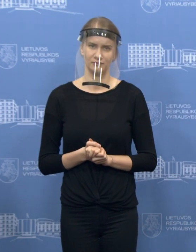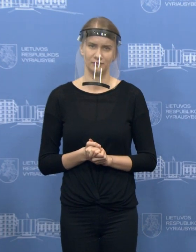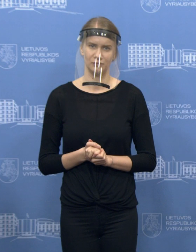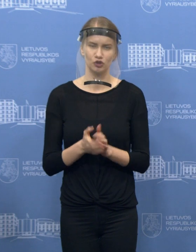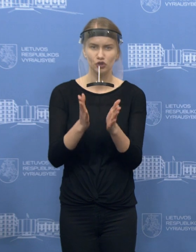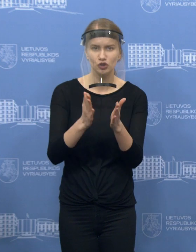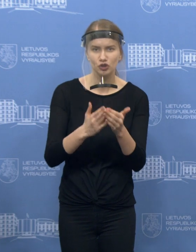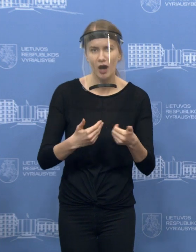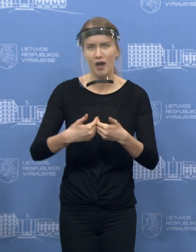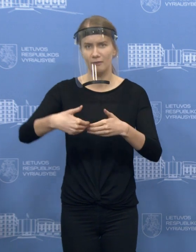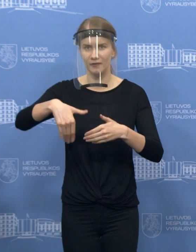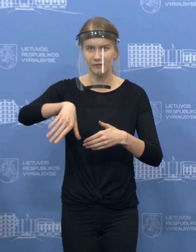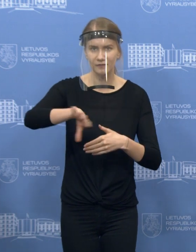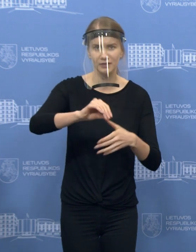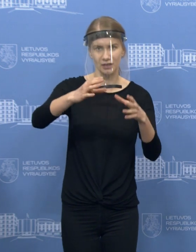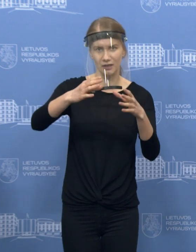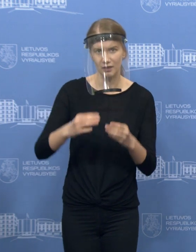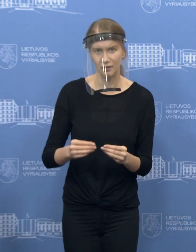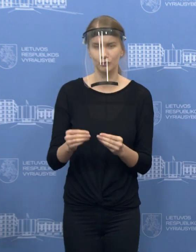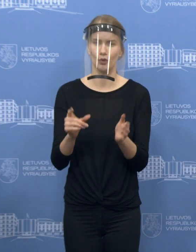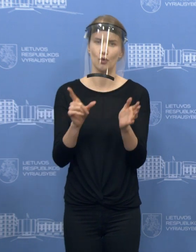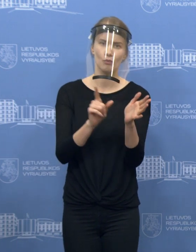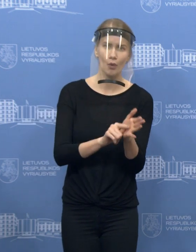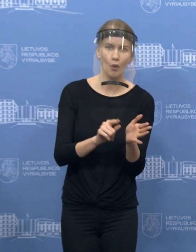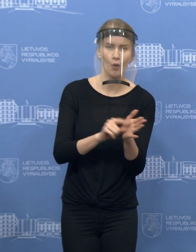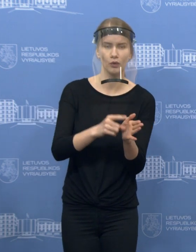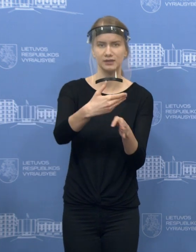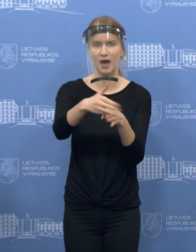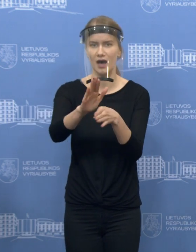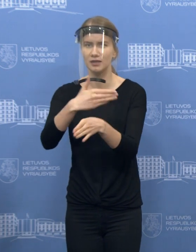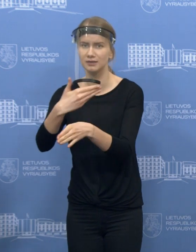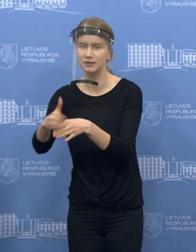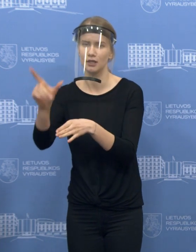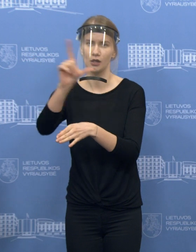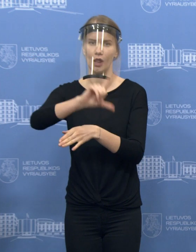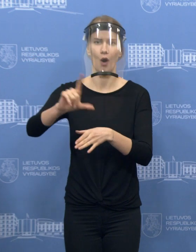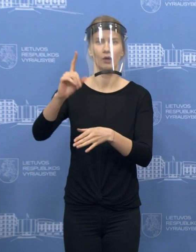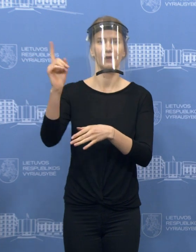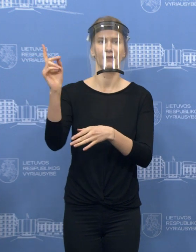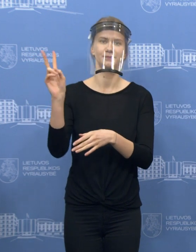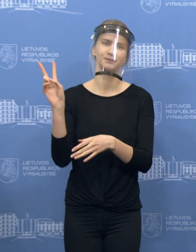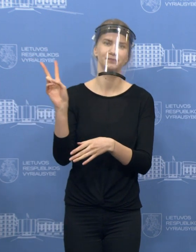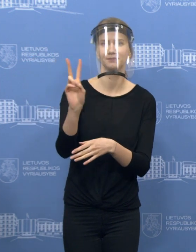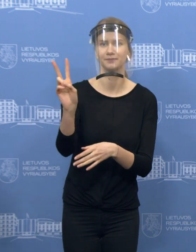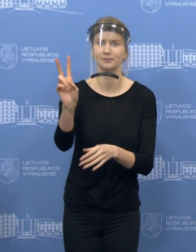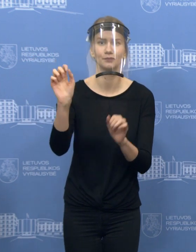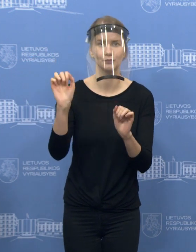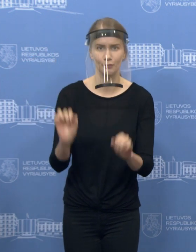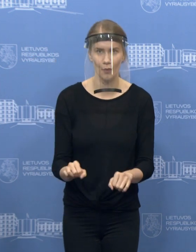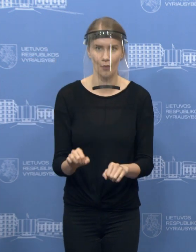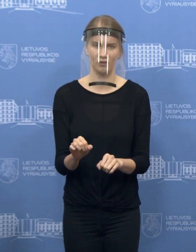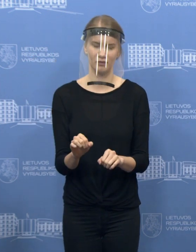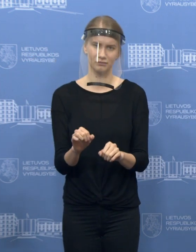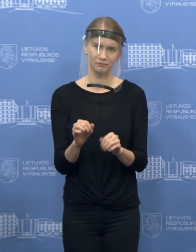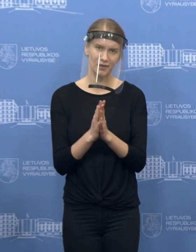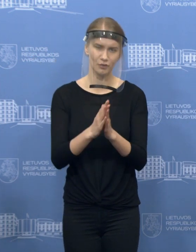galbūt pasirinkti poromis, po kelis, išeiti į gamtą, ne visada to laikomasi, dėl to